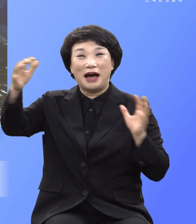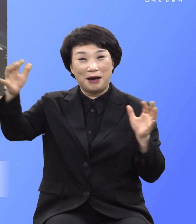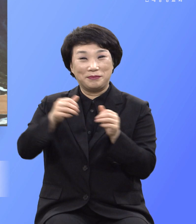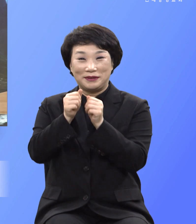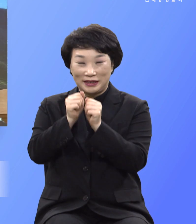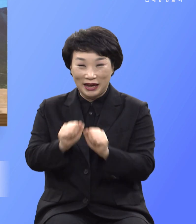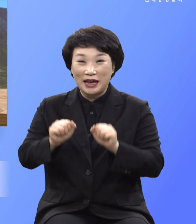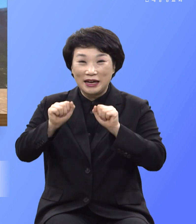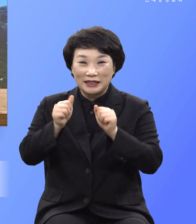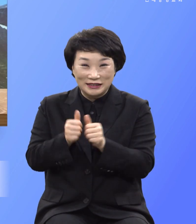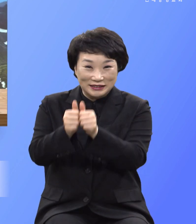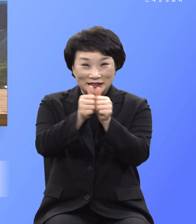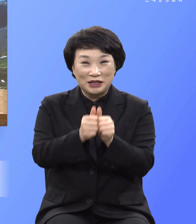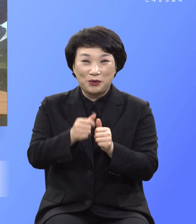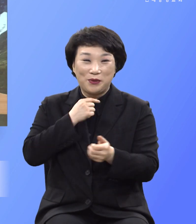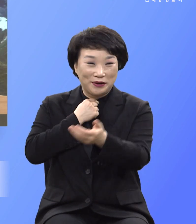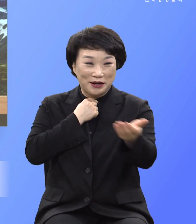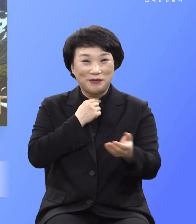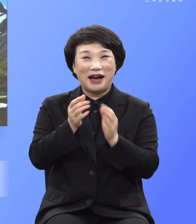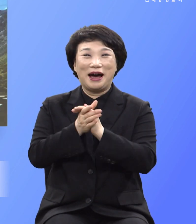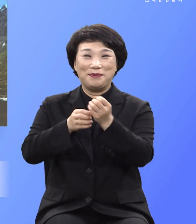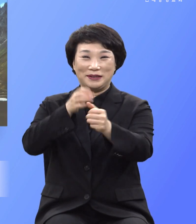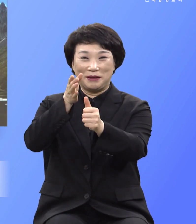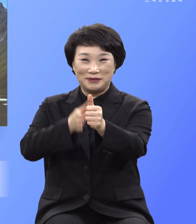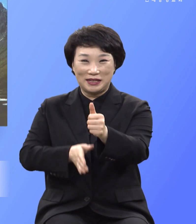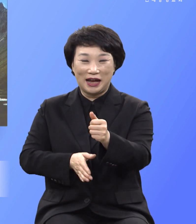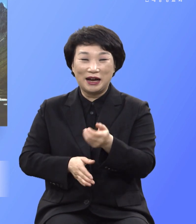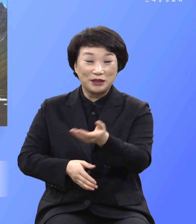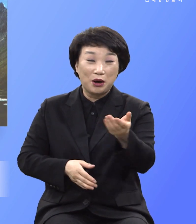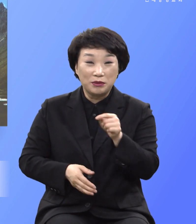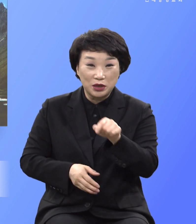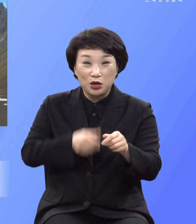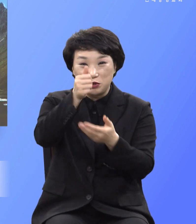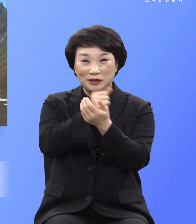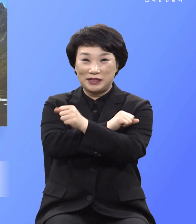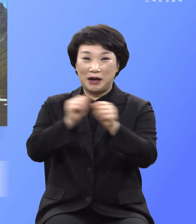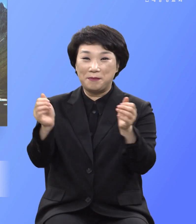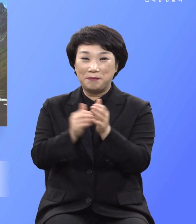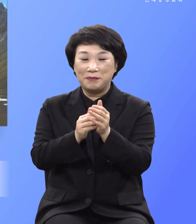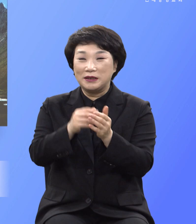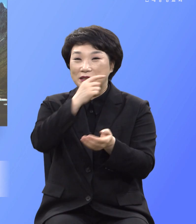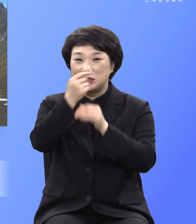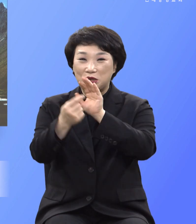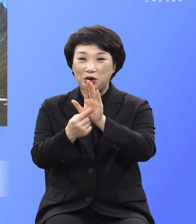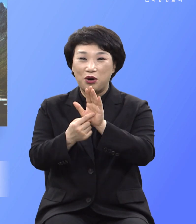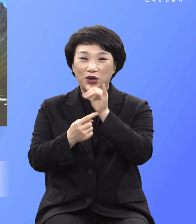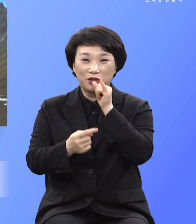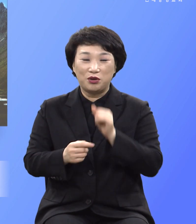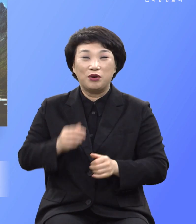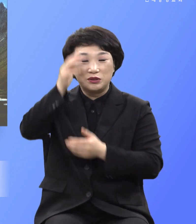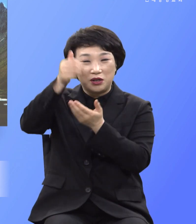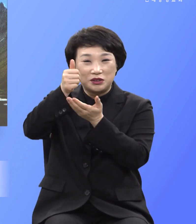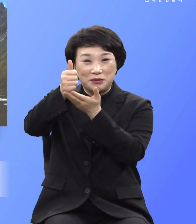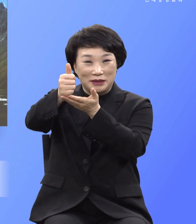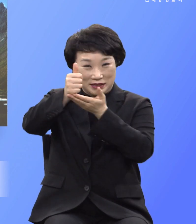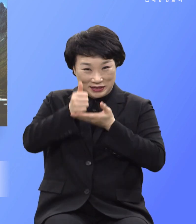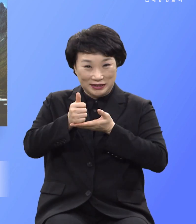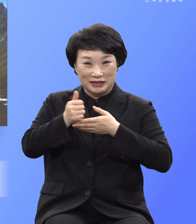원하시면 아멘합시다 이 사람이 제산받았다는 증거요 성령이 내 안에 계시다는